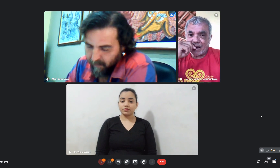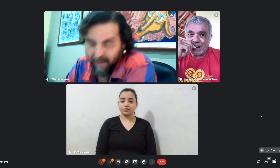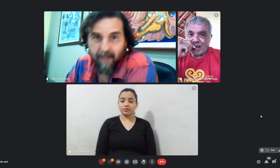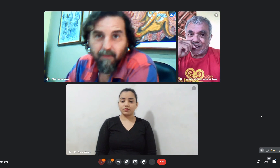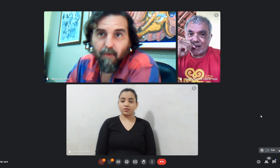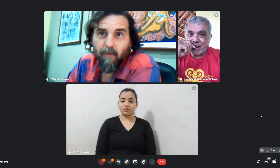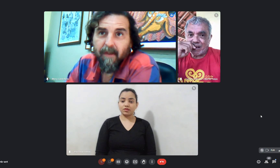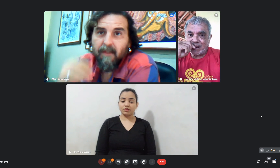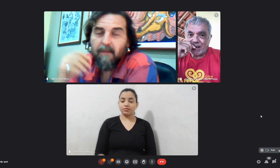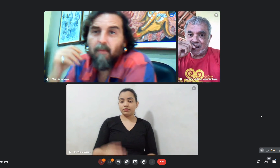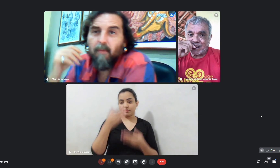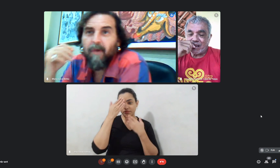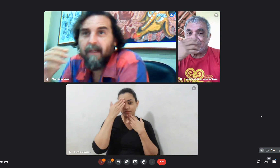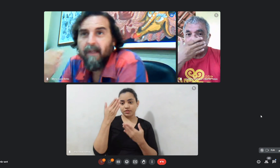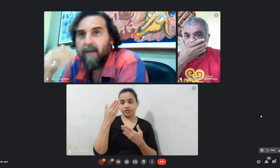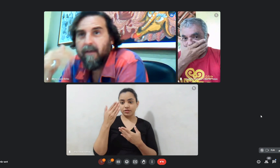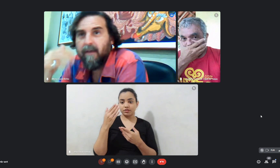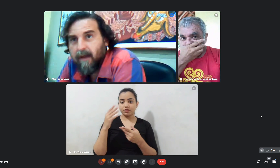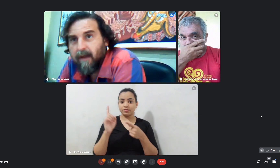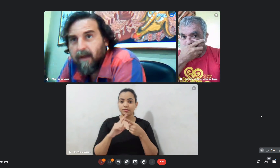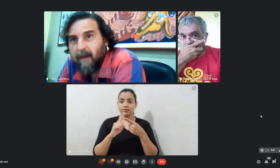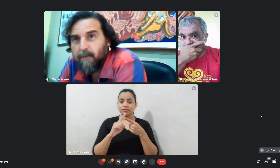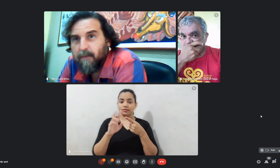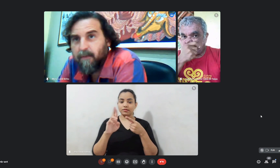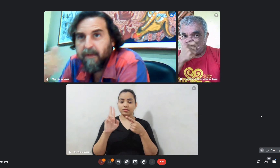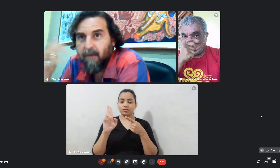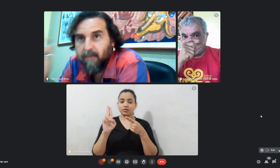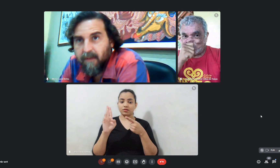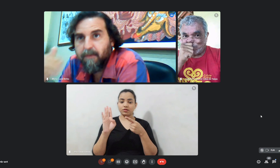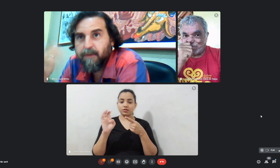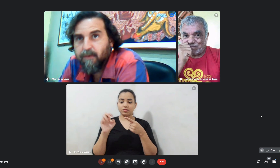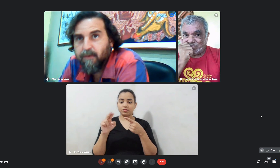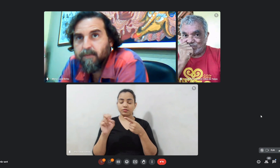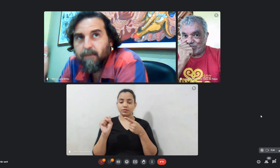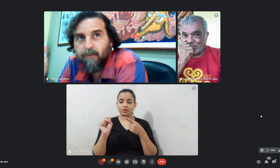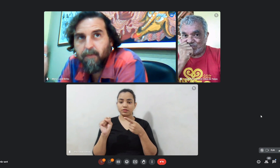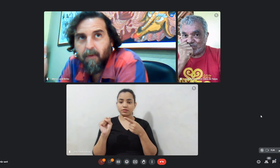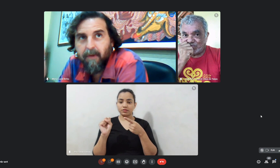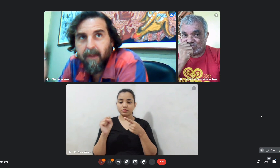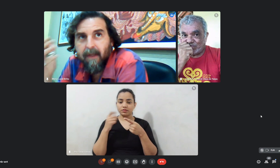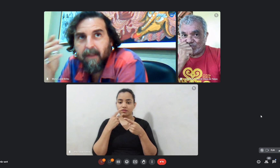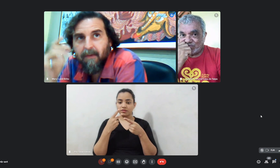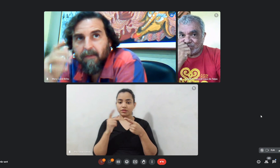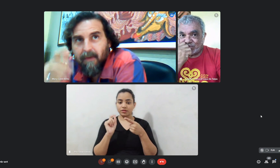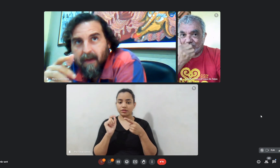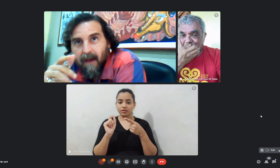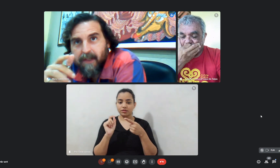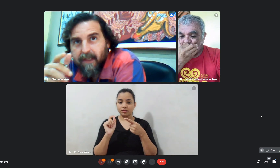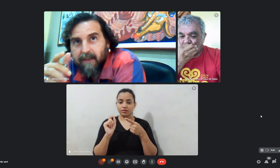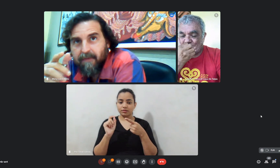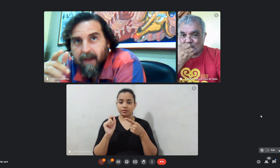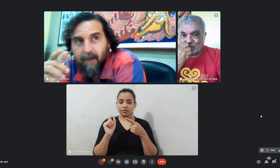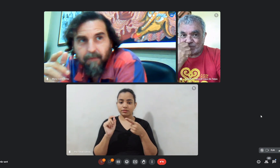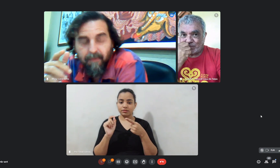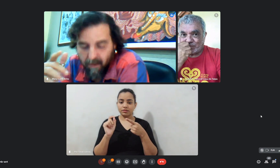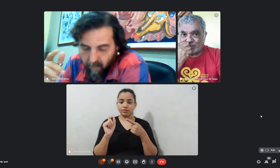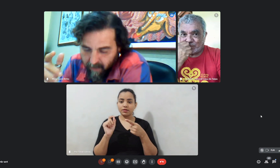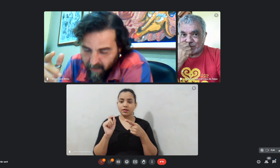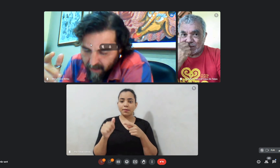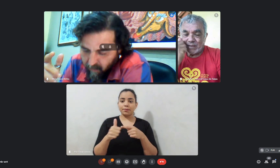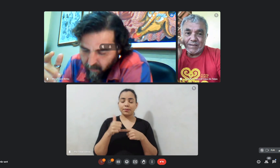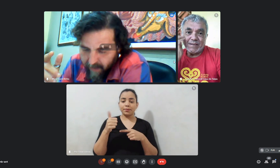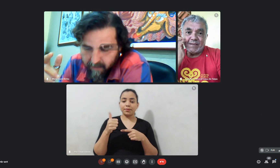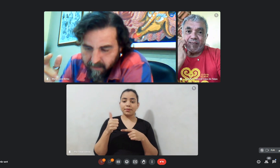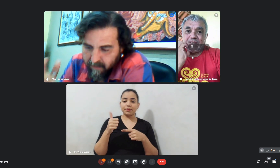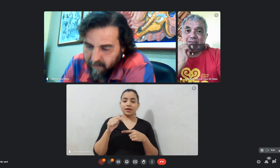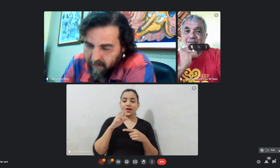Obrigado Rubens como eu falei a a a a depois do do do do a gente vai ouvir agora